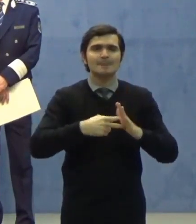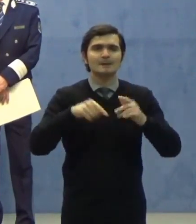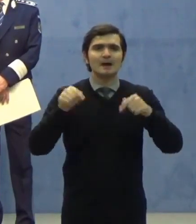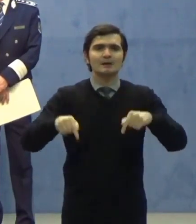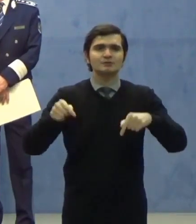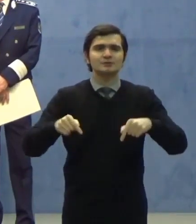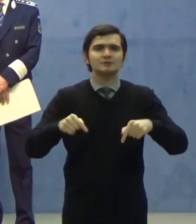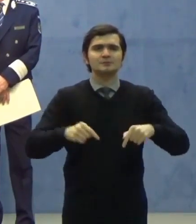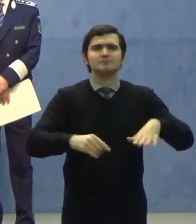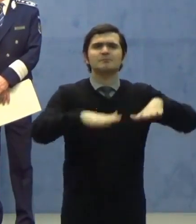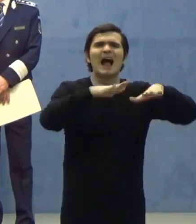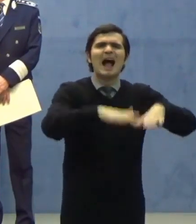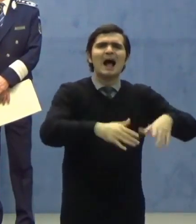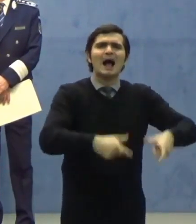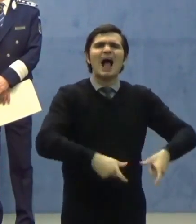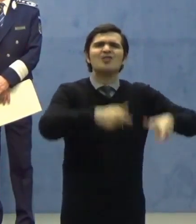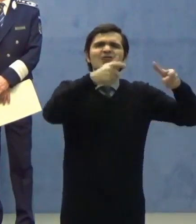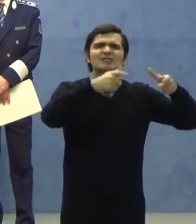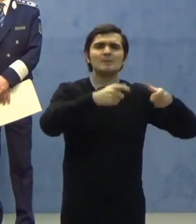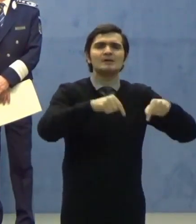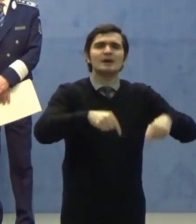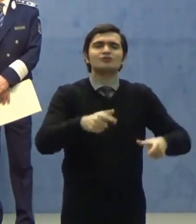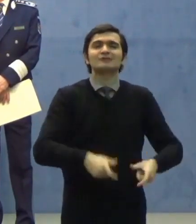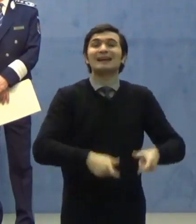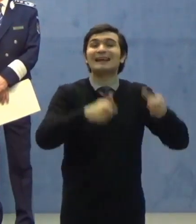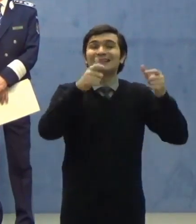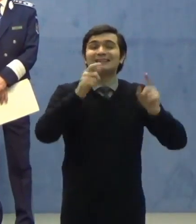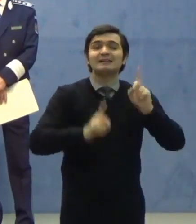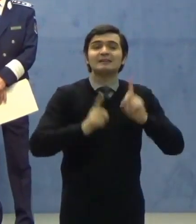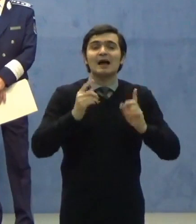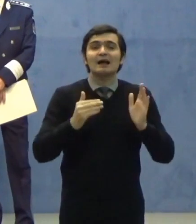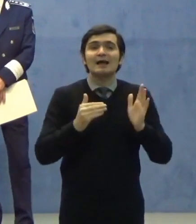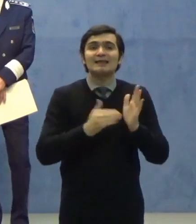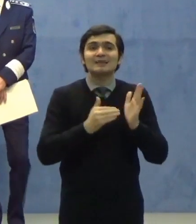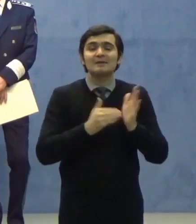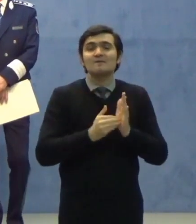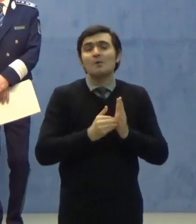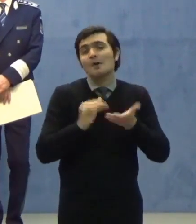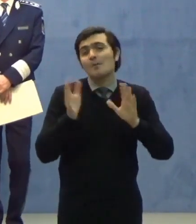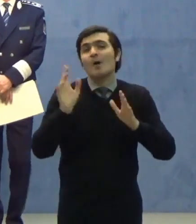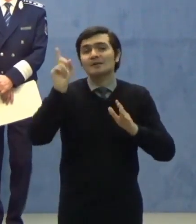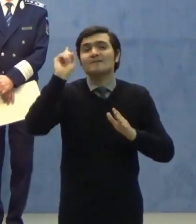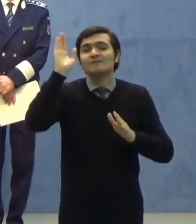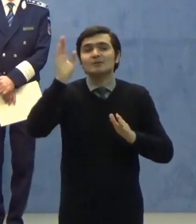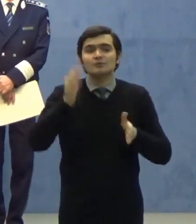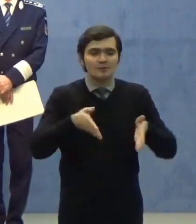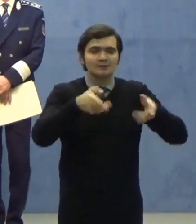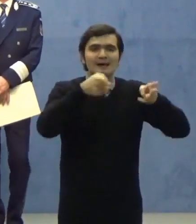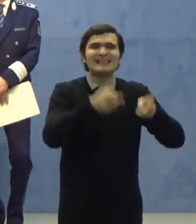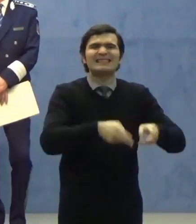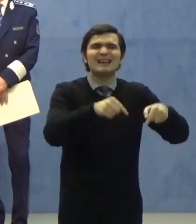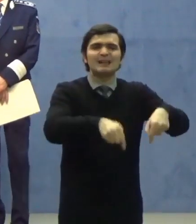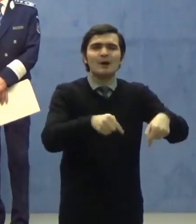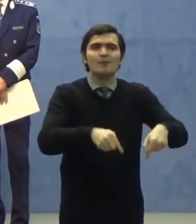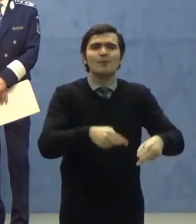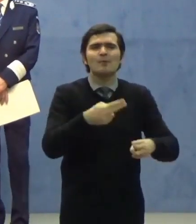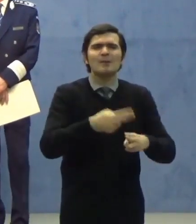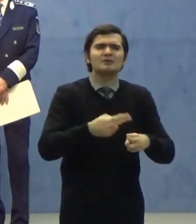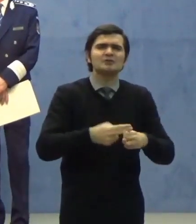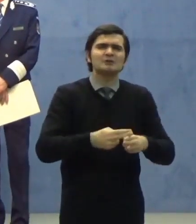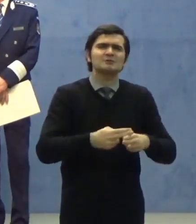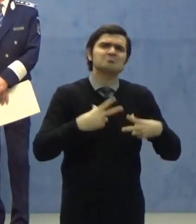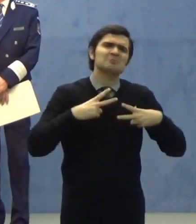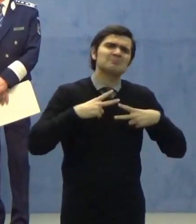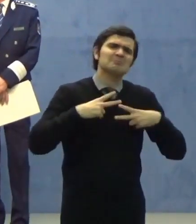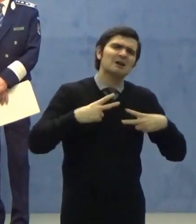așezământ, să zicem, acestei clădiri în caz în care va trebui să internăm acolo pacienți cu gravitate ușoară sau